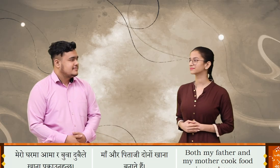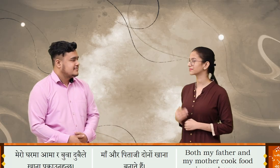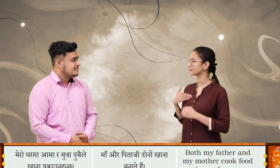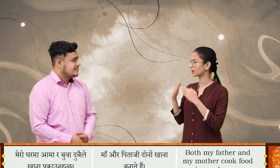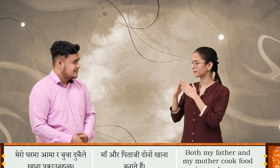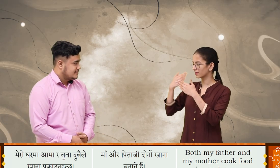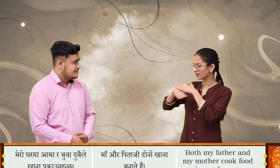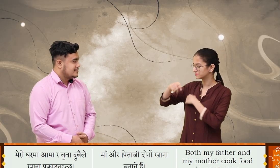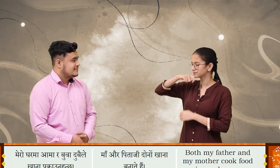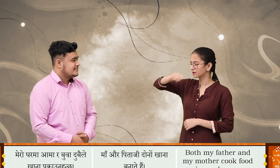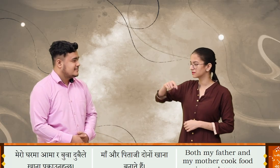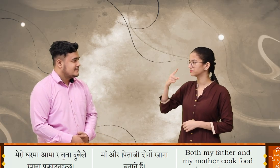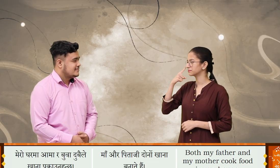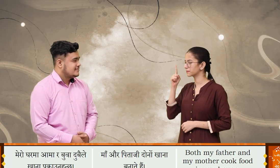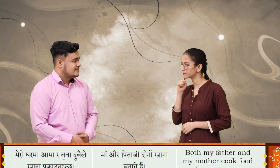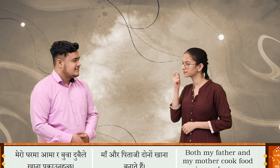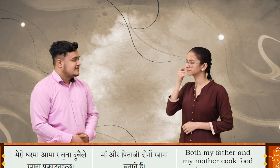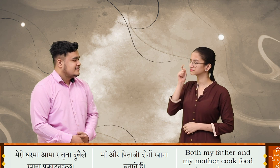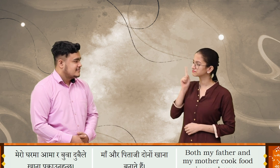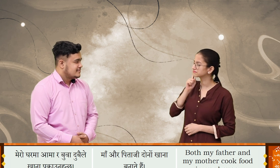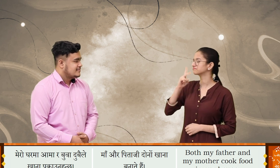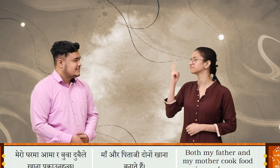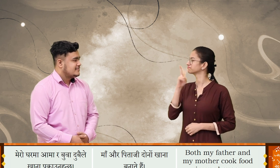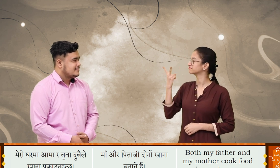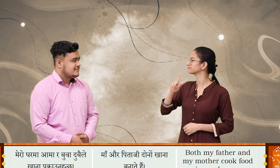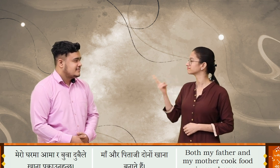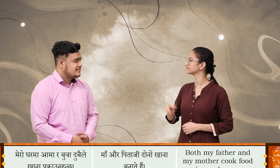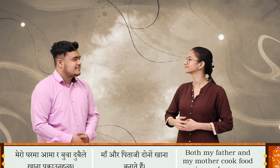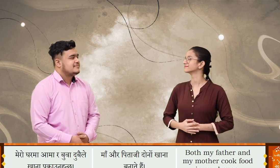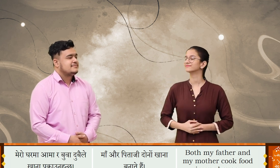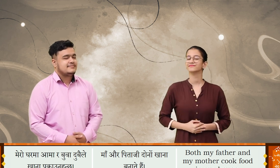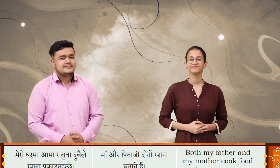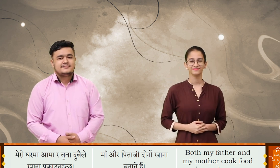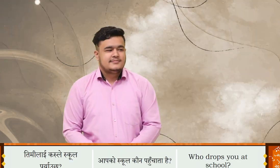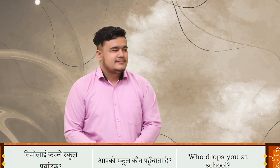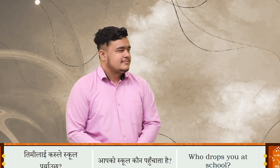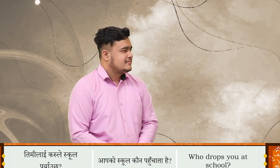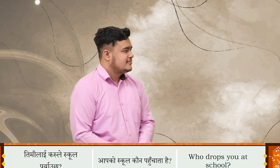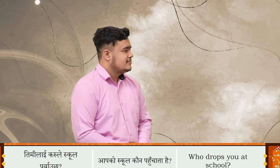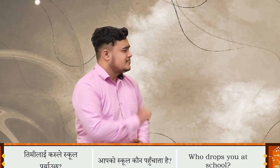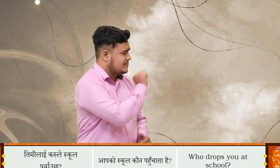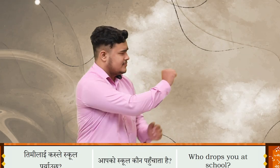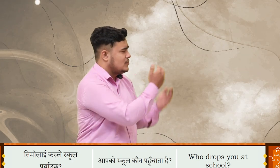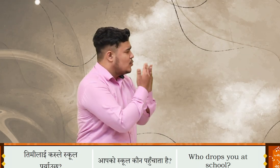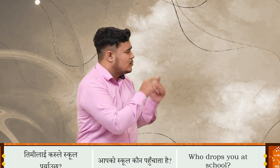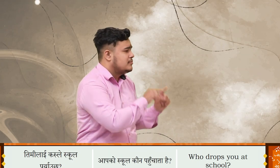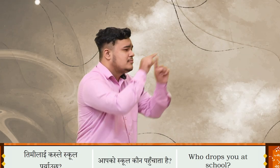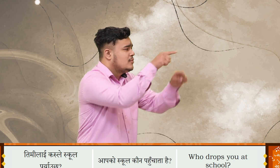मेरो घरमा आमा रा बुवा दुबई ले खाना पकाउनू हुँचा? तिम्री लाई कसले इसकुल